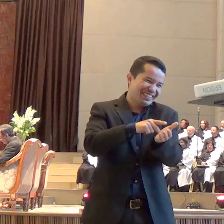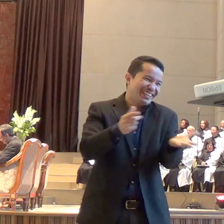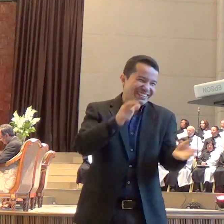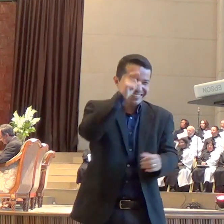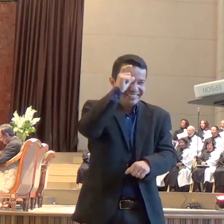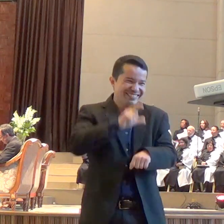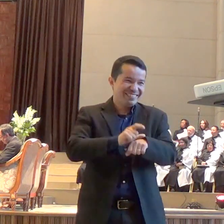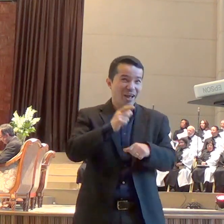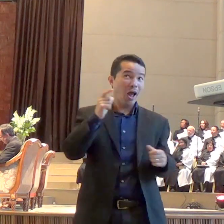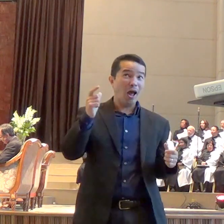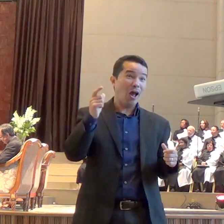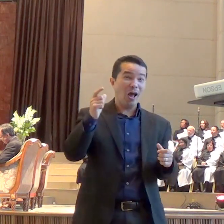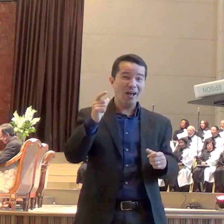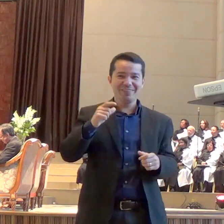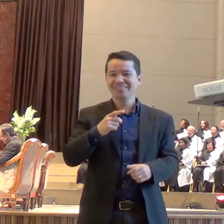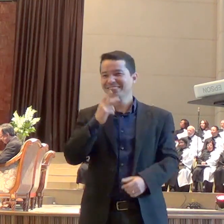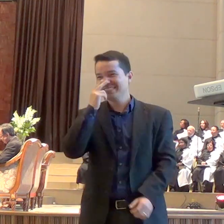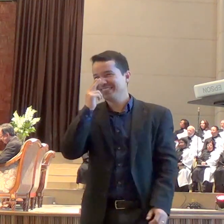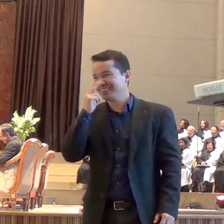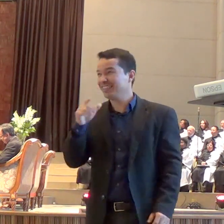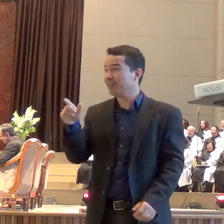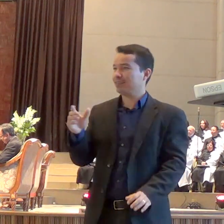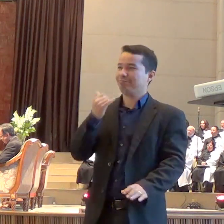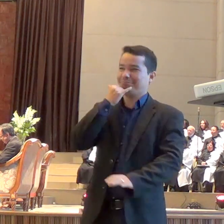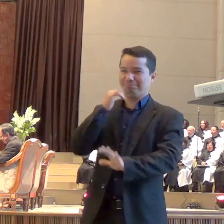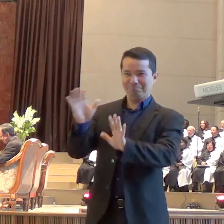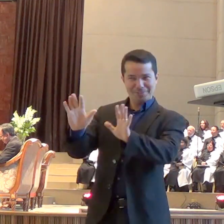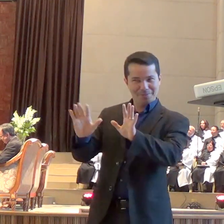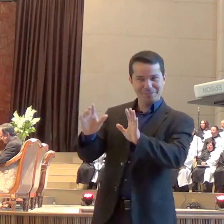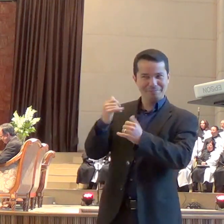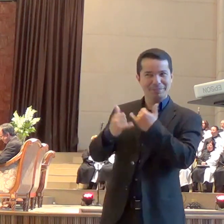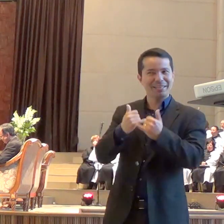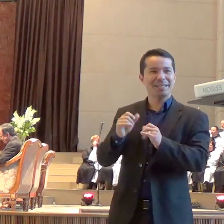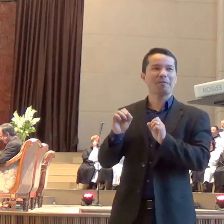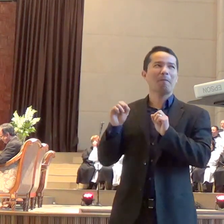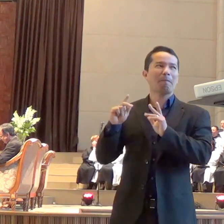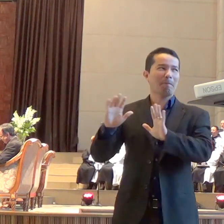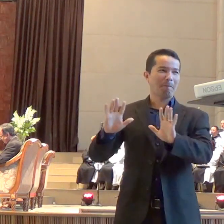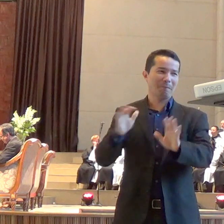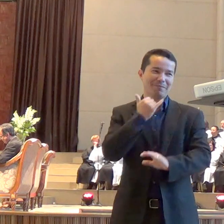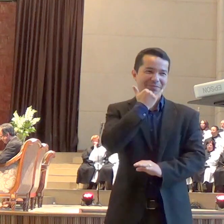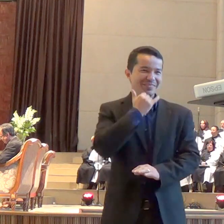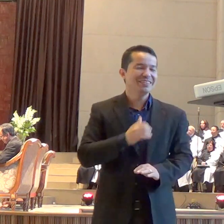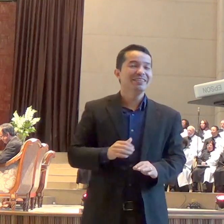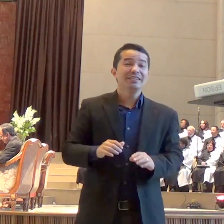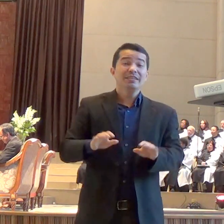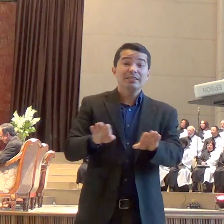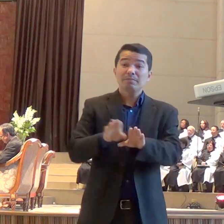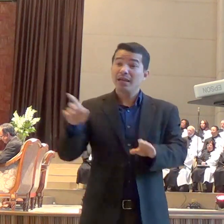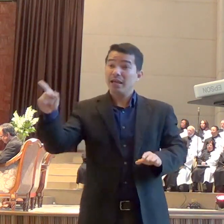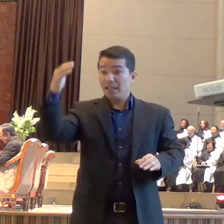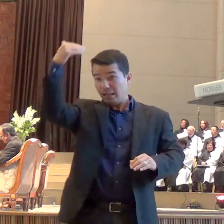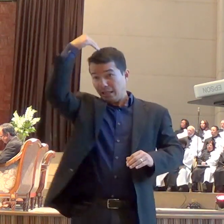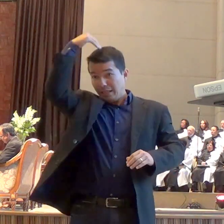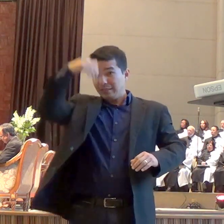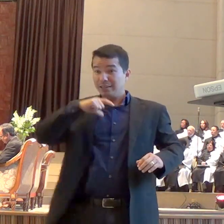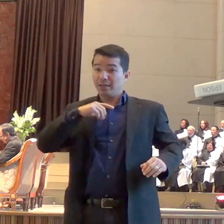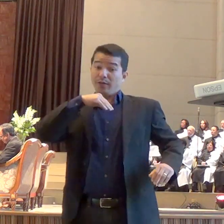Não, não estava, não. E estava pensando nisso. E aquilo estava lá forte no coração dela. Ela começou a frequentar,